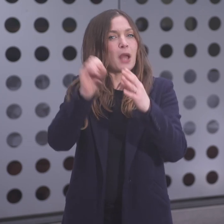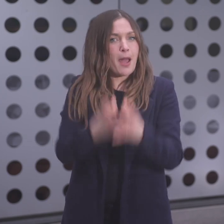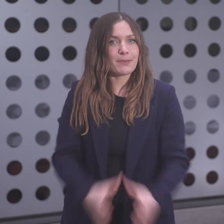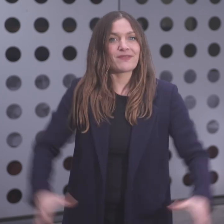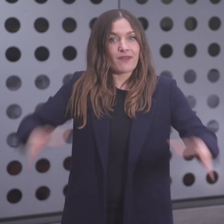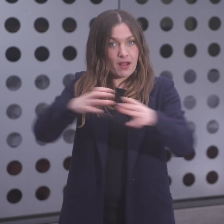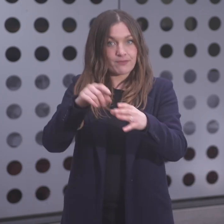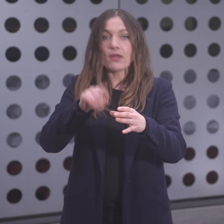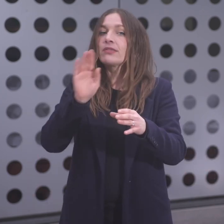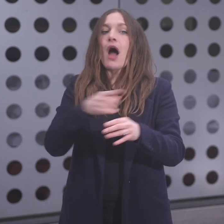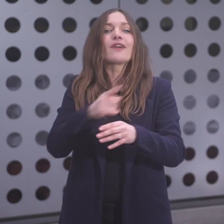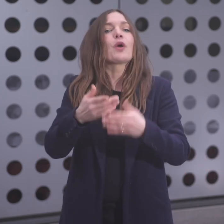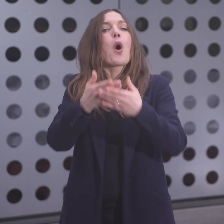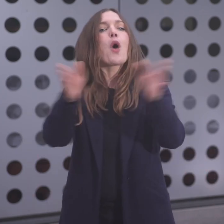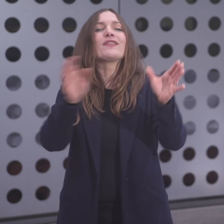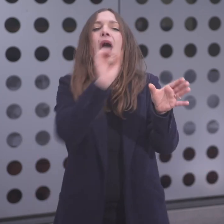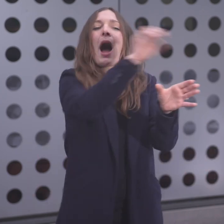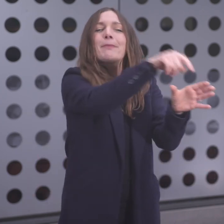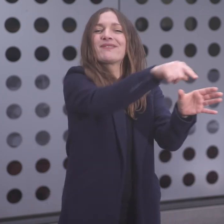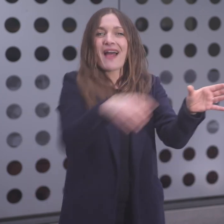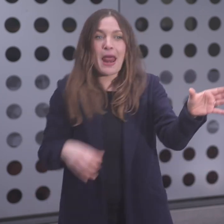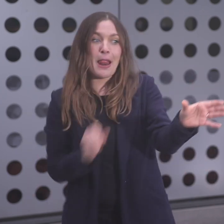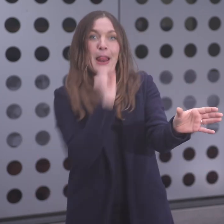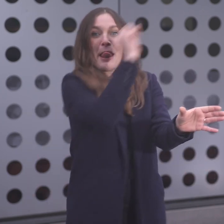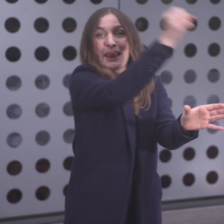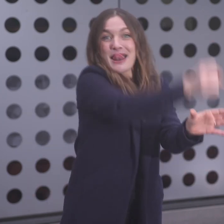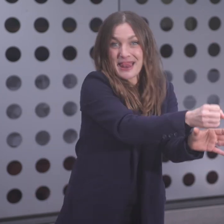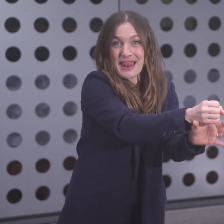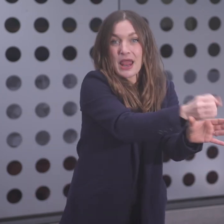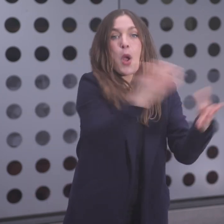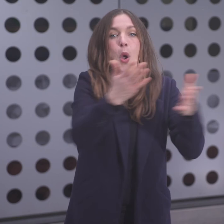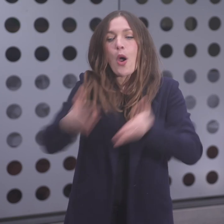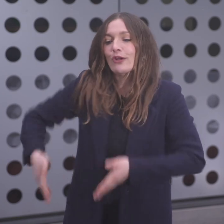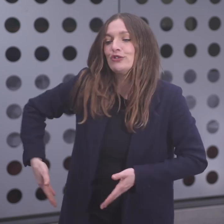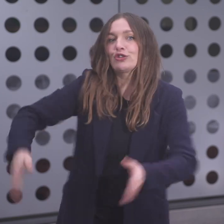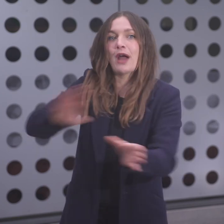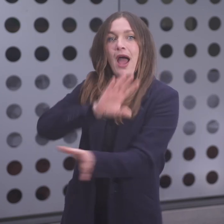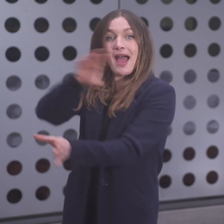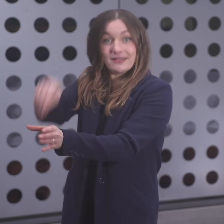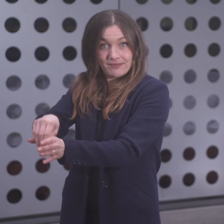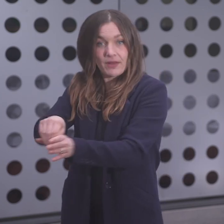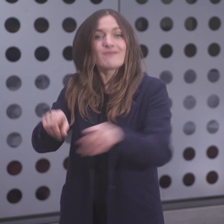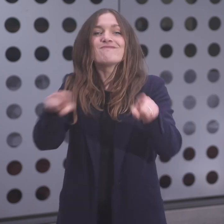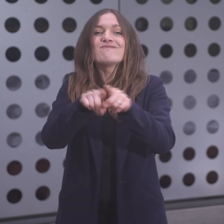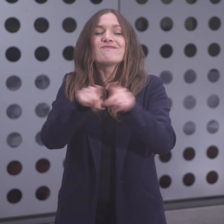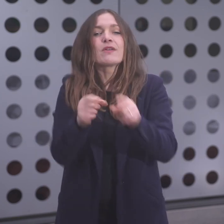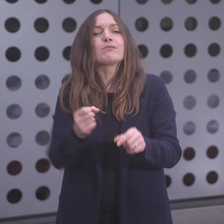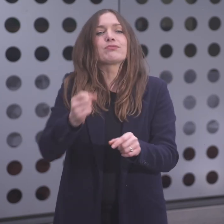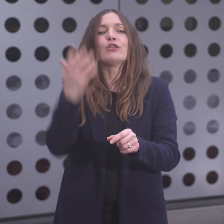Hausgericht darf nicht in öffentlichen Abfalleimern oder in schwarzen Abfallsäcken entsorgt werden. Es müssen immer die